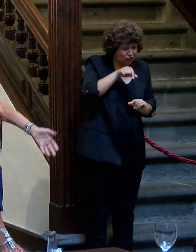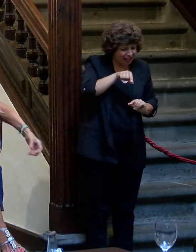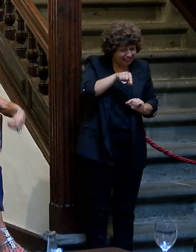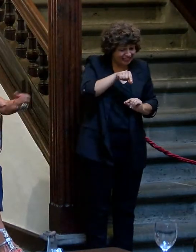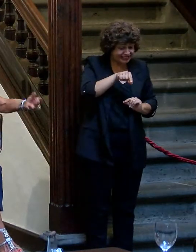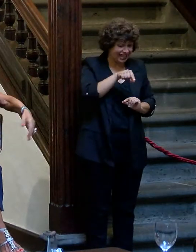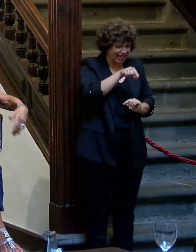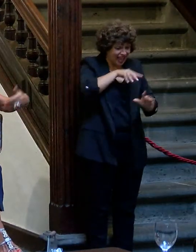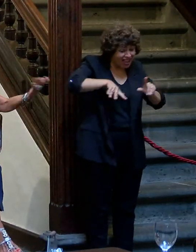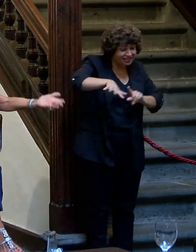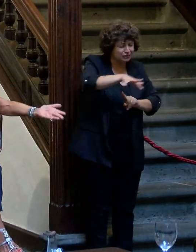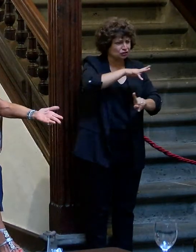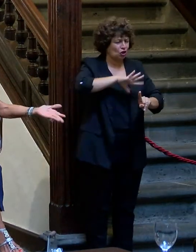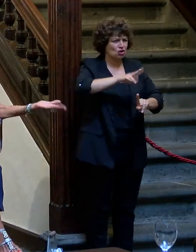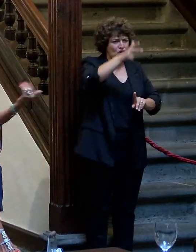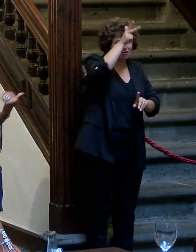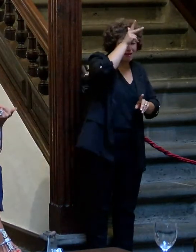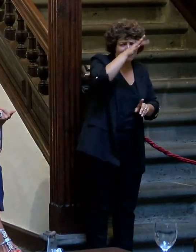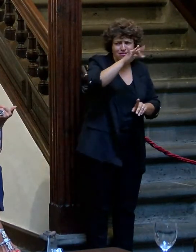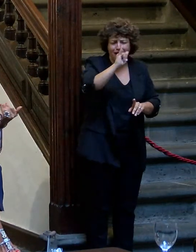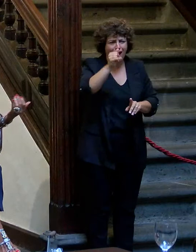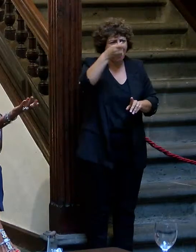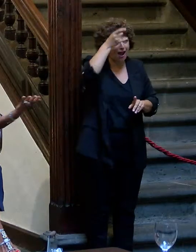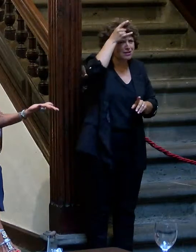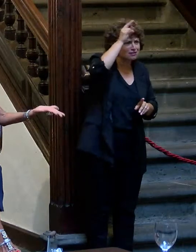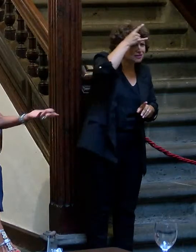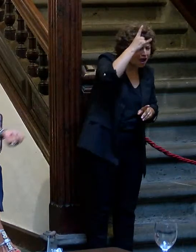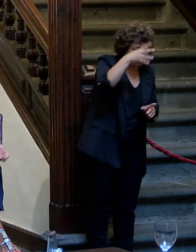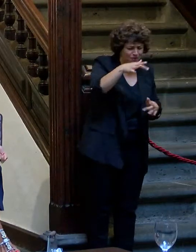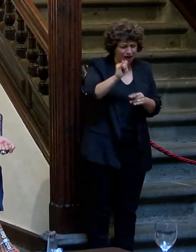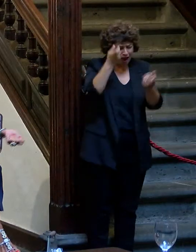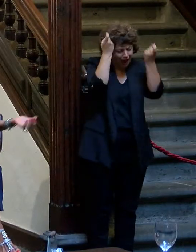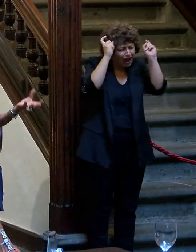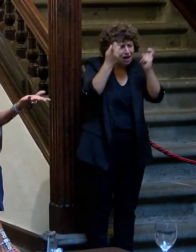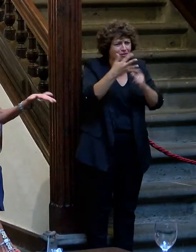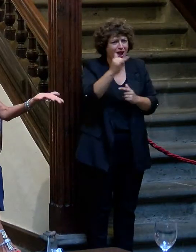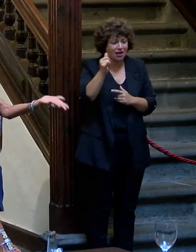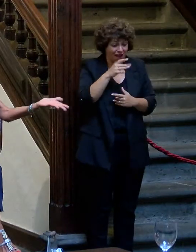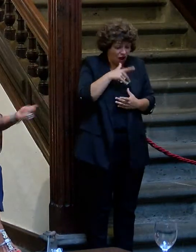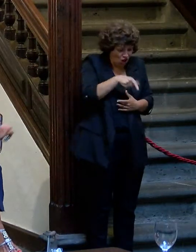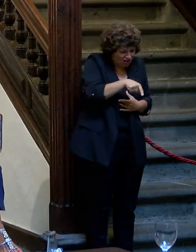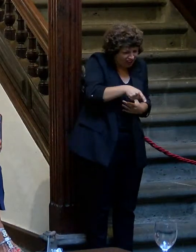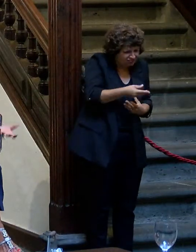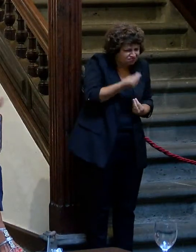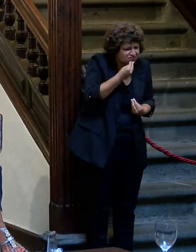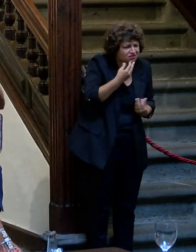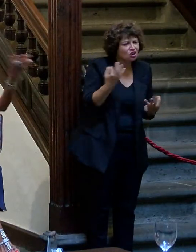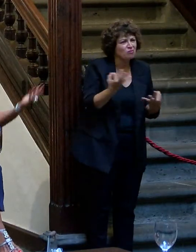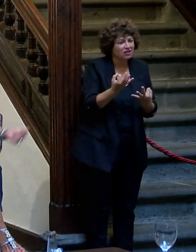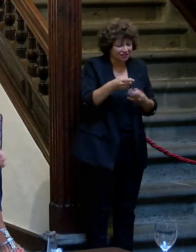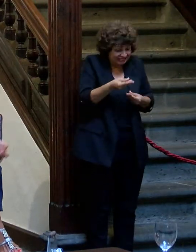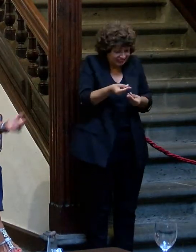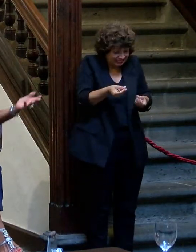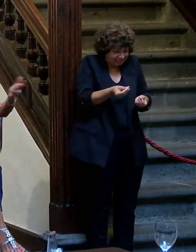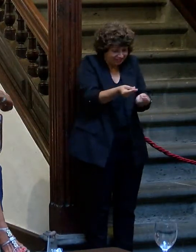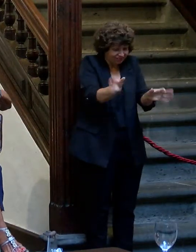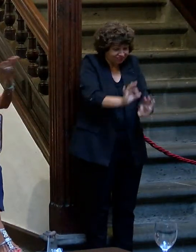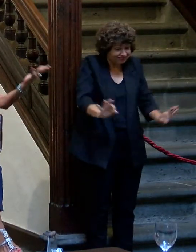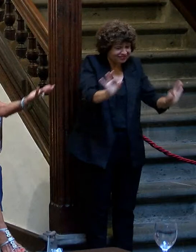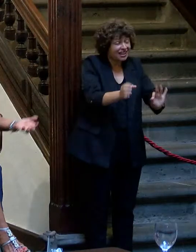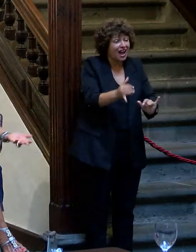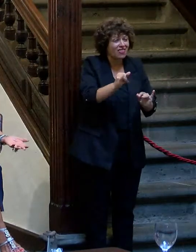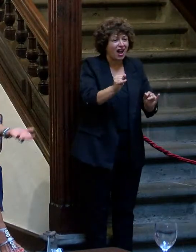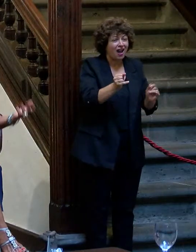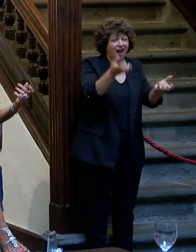tenían cuatro cabras y cuatro gallinas, no es que se hayan muerto, es que aunque compren cuatro gallinas, ¿qué van a comer? Las cuatro cabras, ¿qué van a comer? Es que no hay nada, es que ven los